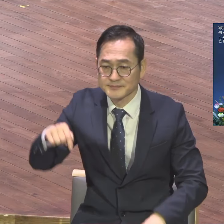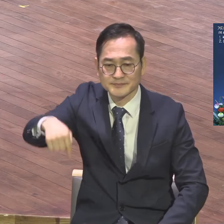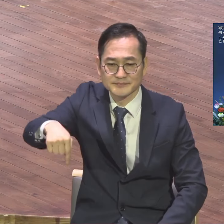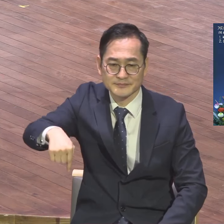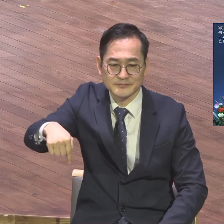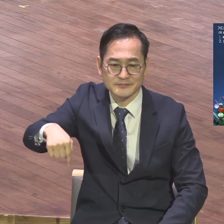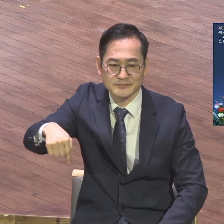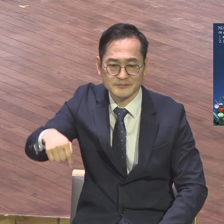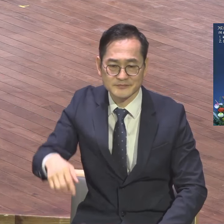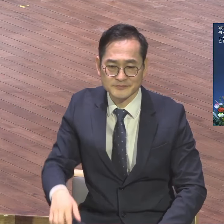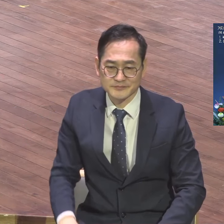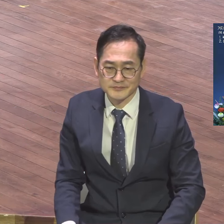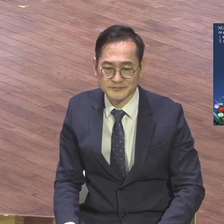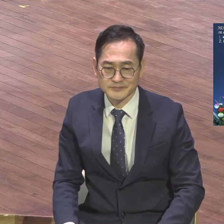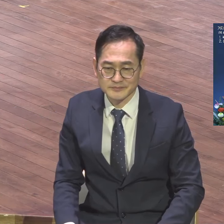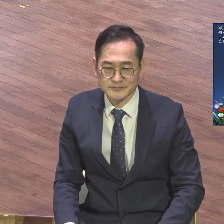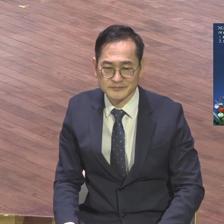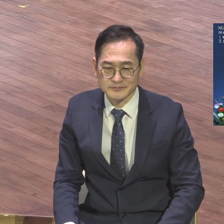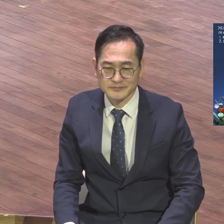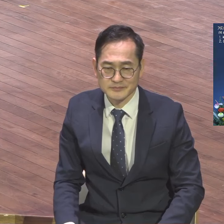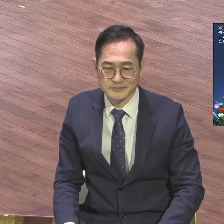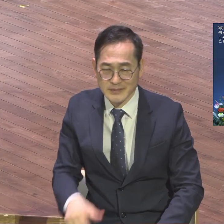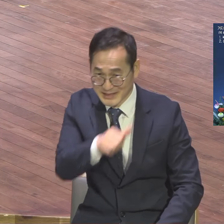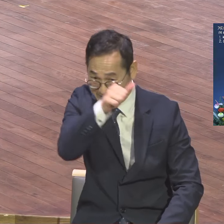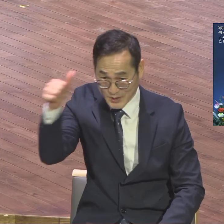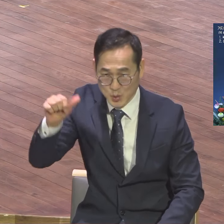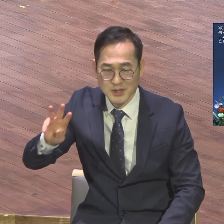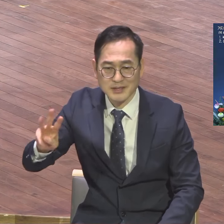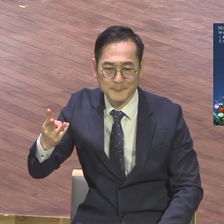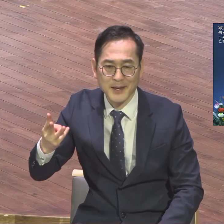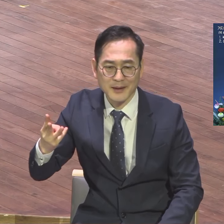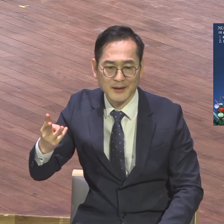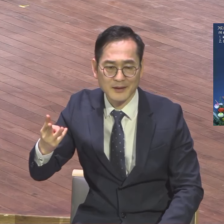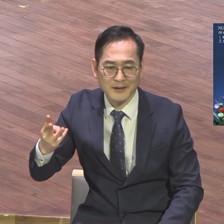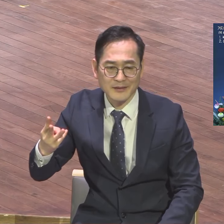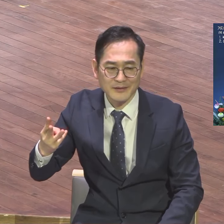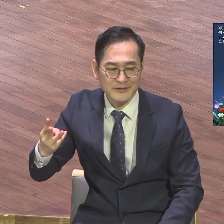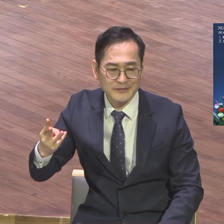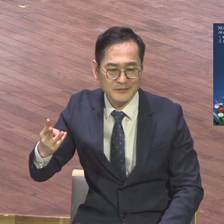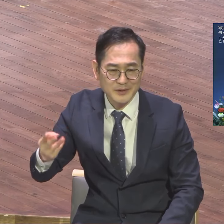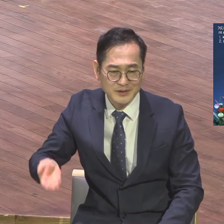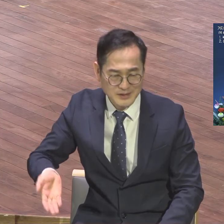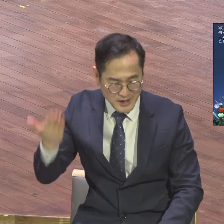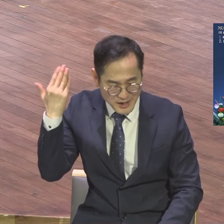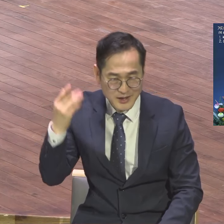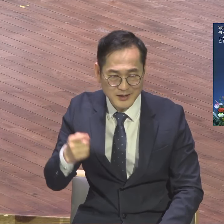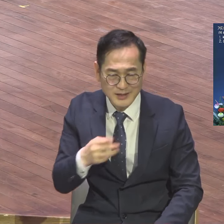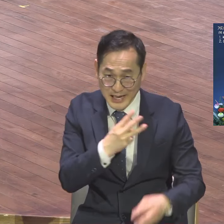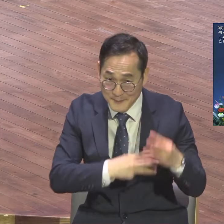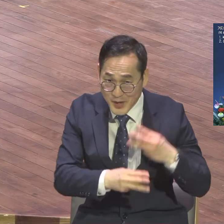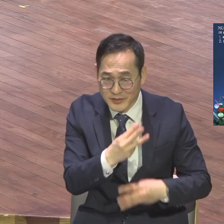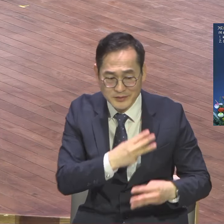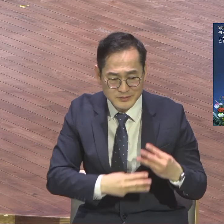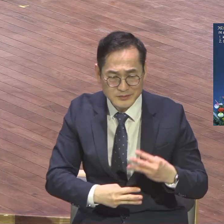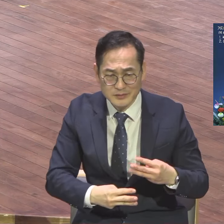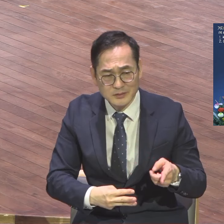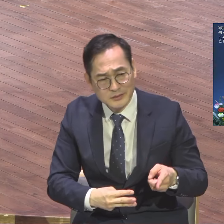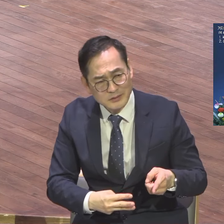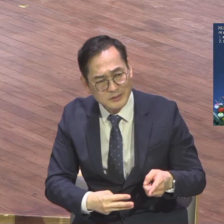재직만 5,400명 창노들이 300여 명 렘드들까지 지금 지난주가 출석이 7,600명